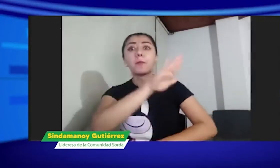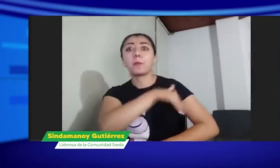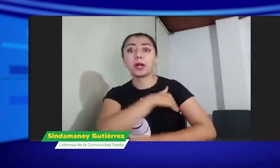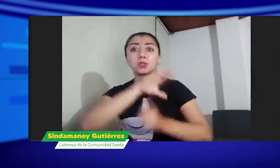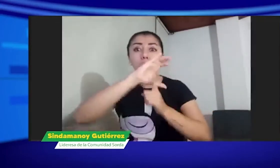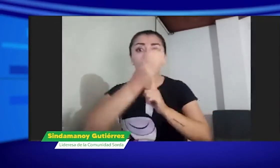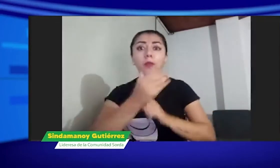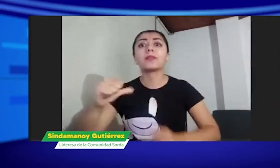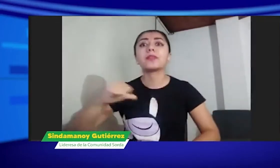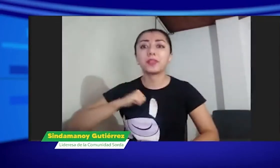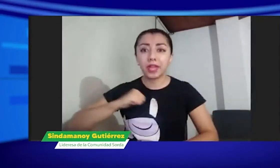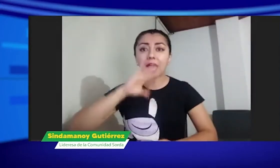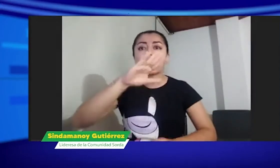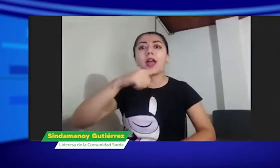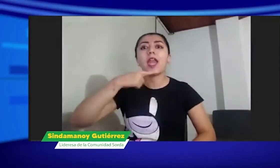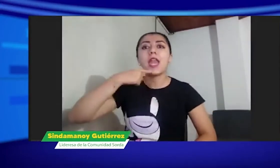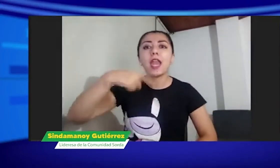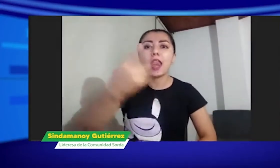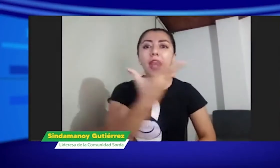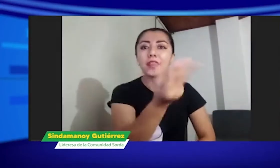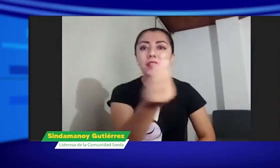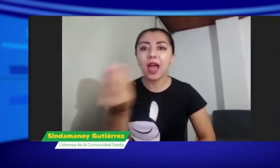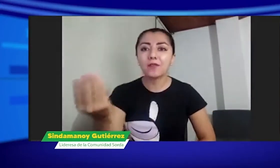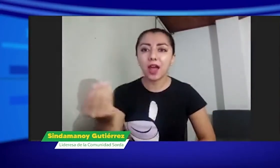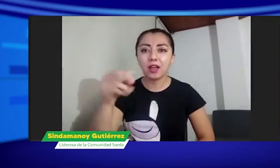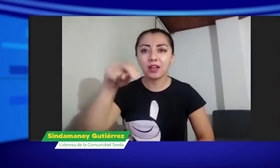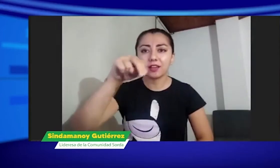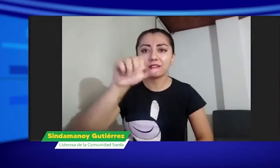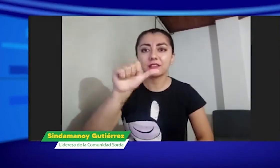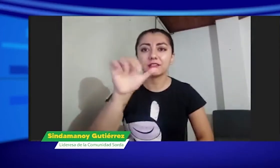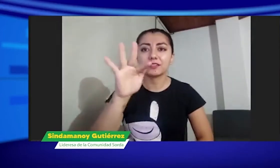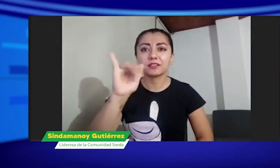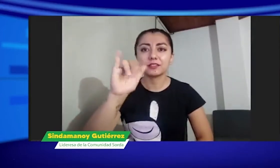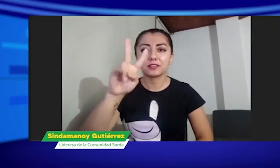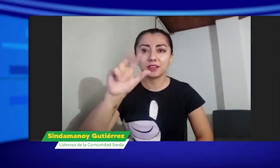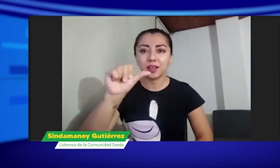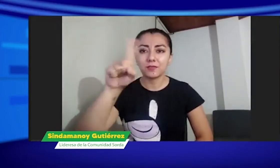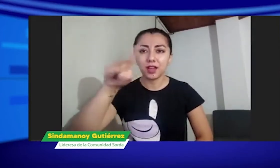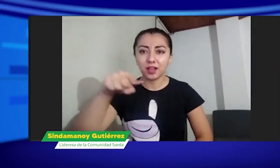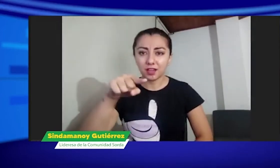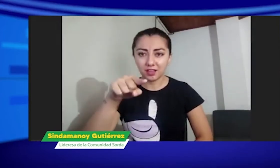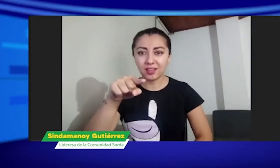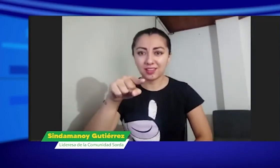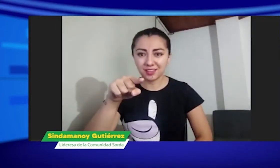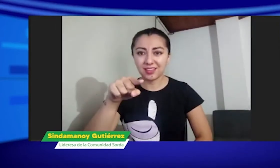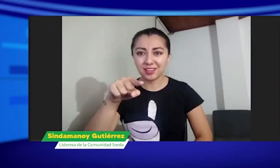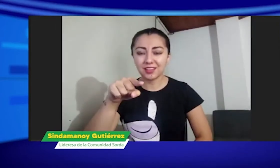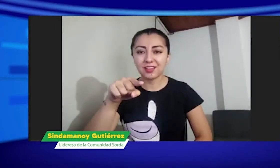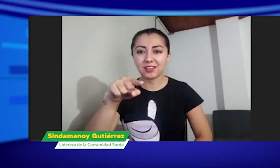proponer al Ministerio de Cultura que así como tiene la ley de las lenguas nativas